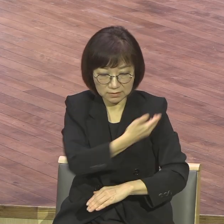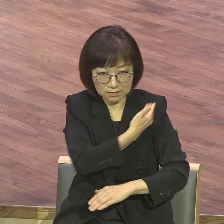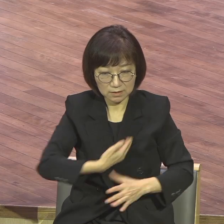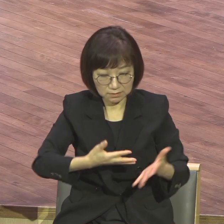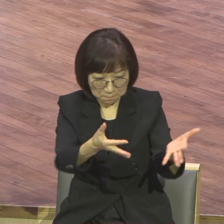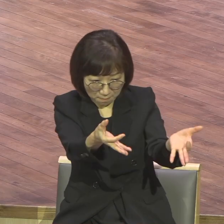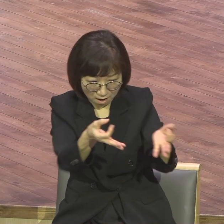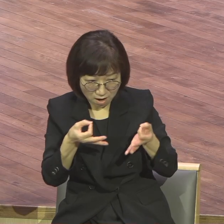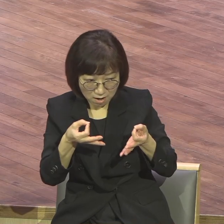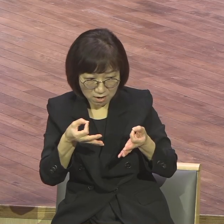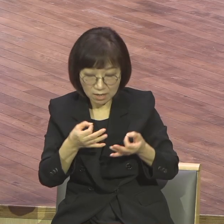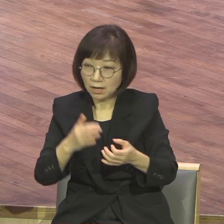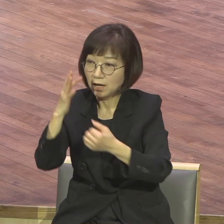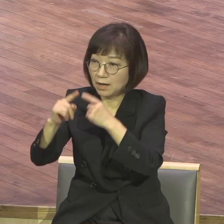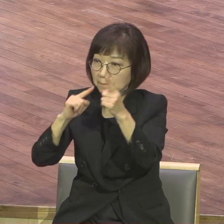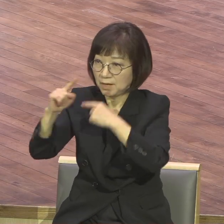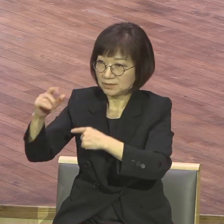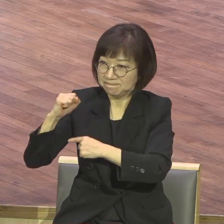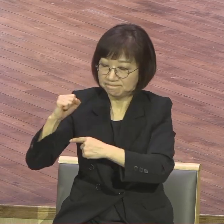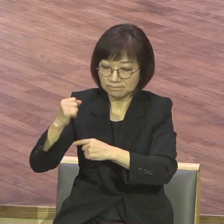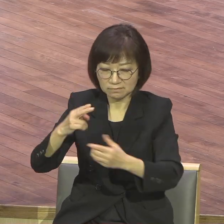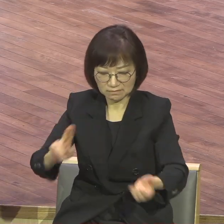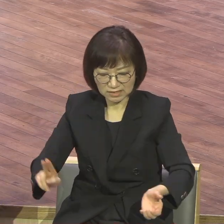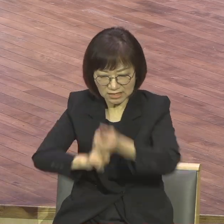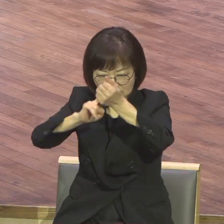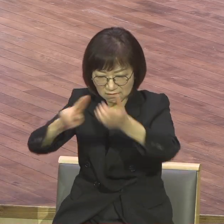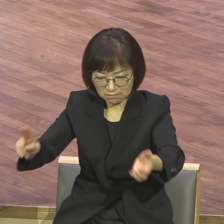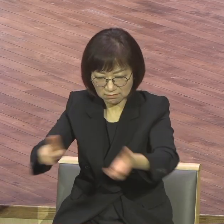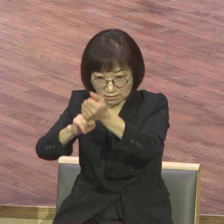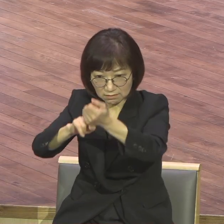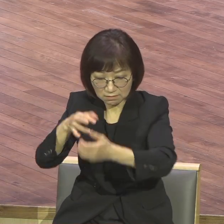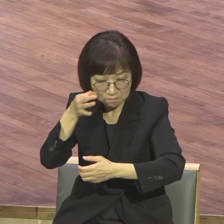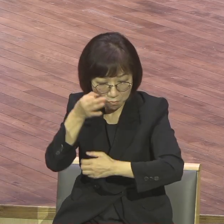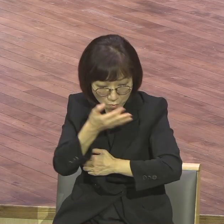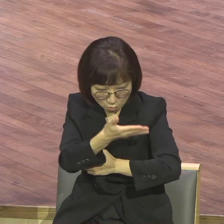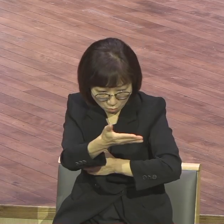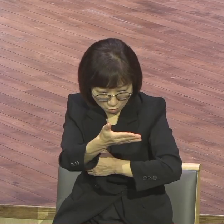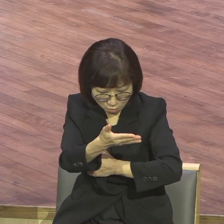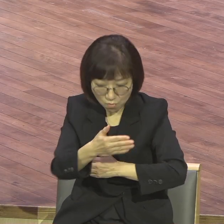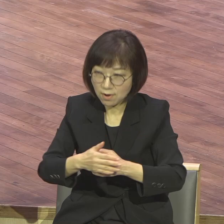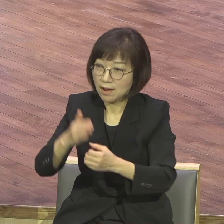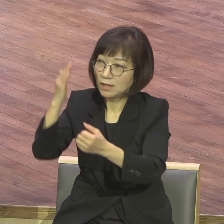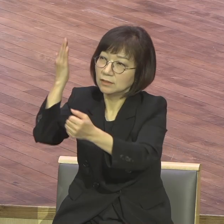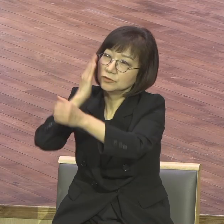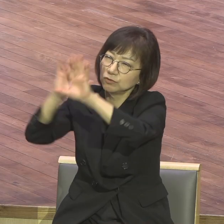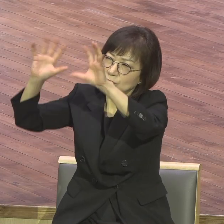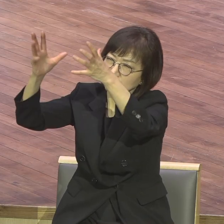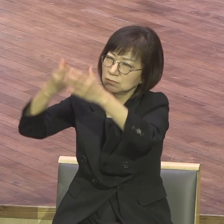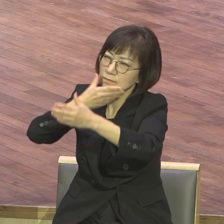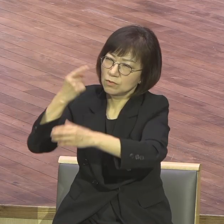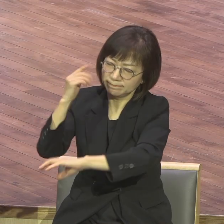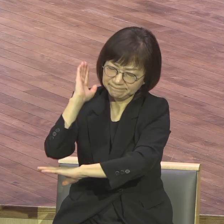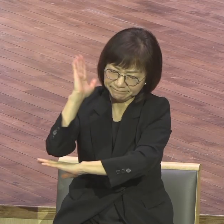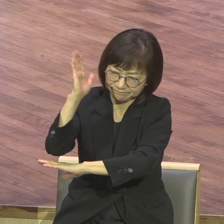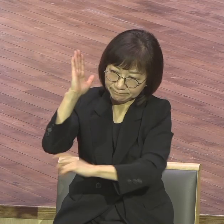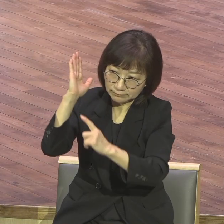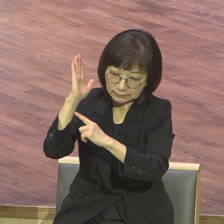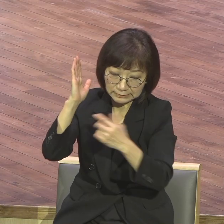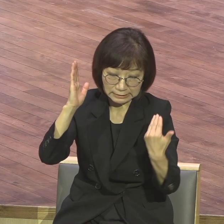놀라운 이적과 기사를 보여주었습니다 천국보험을 전파하셨습니다 이게 오늘의 말씀이에요 말씀